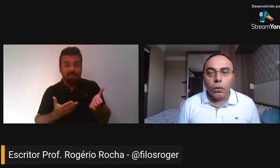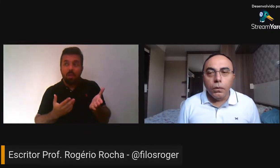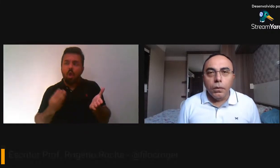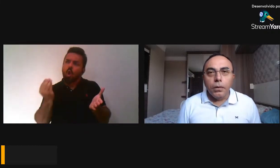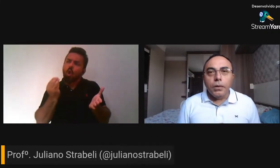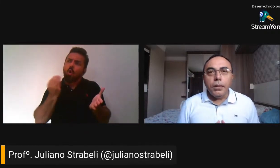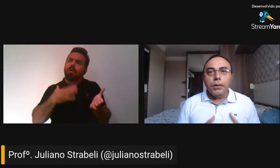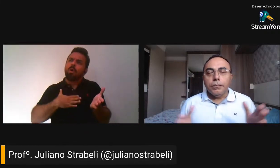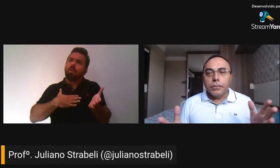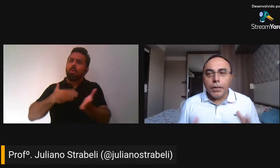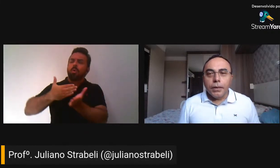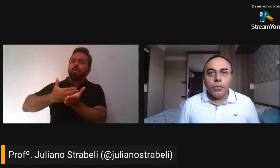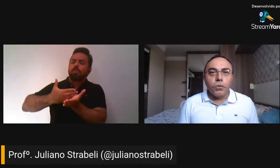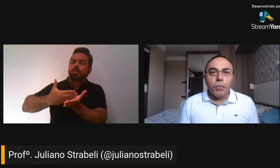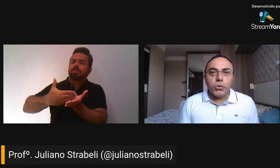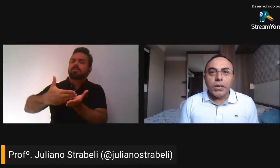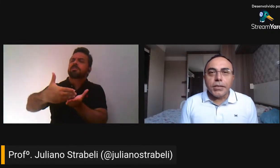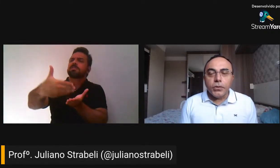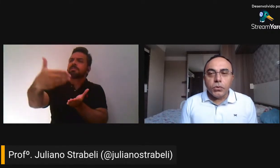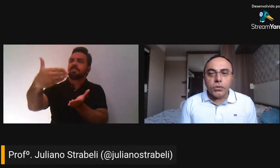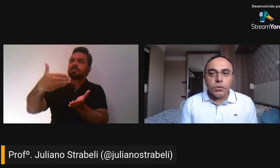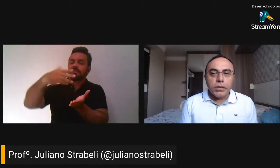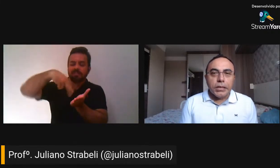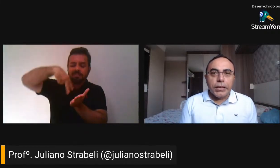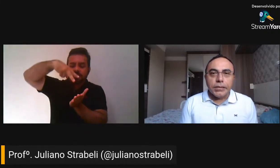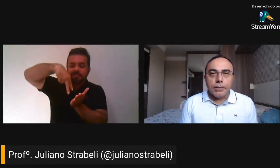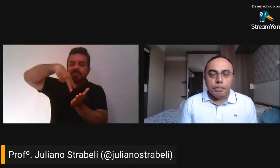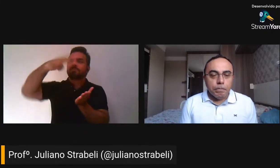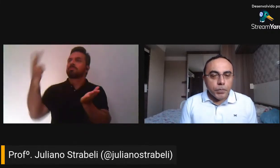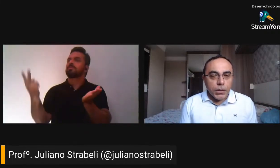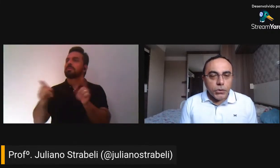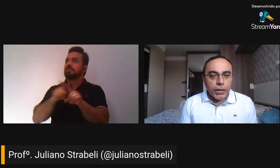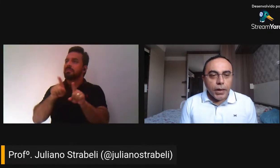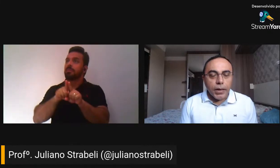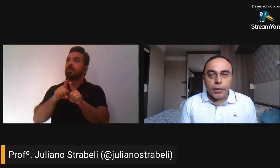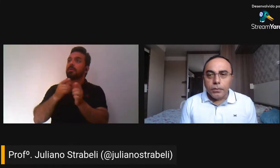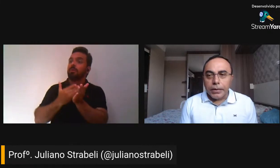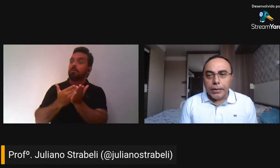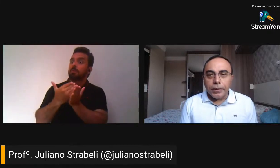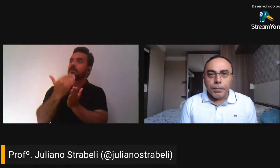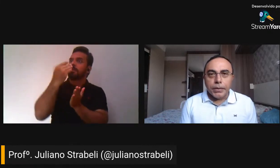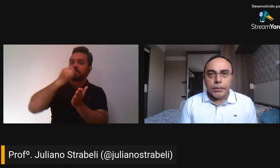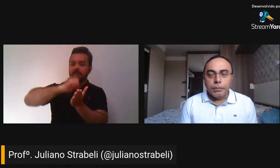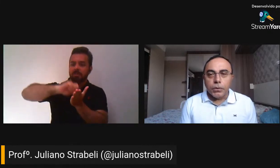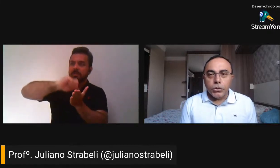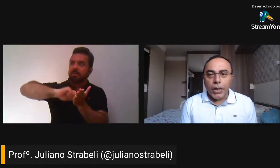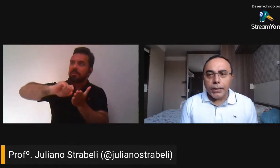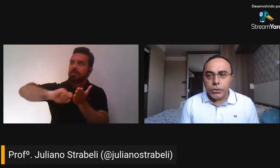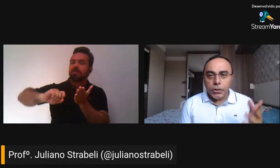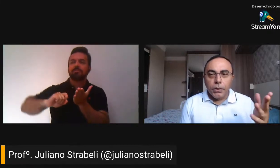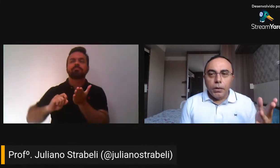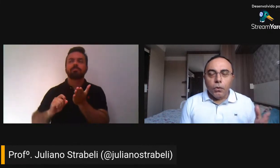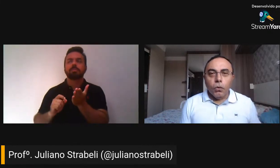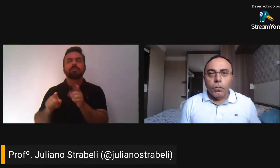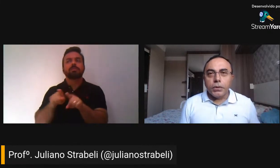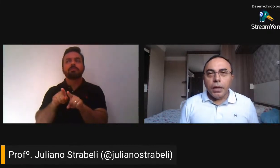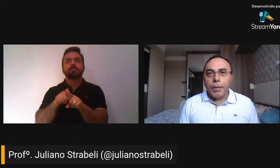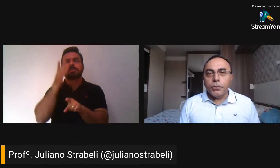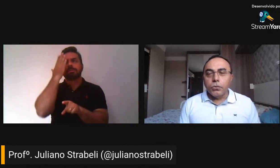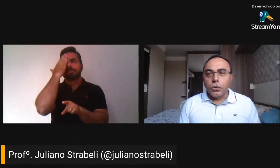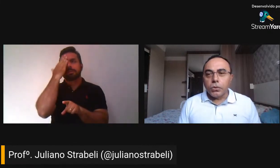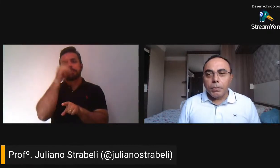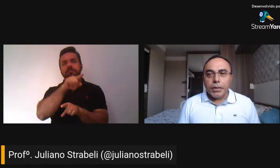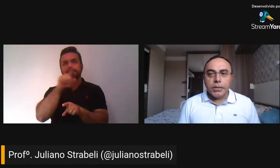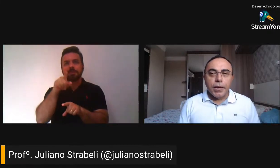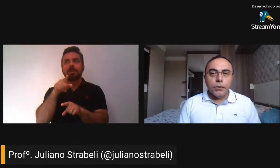escritor, e algumas outras questões que com certeza chegarão aqui pelo chat ou por